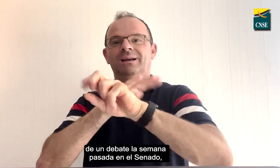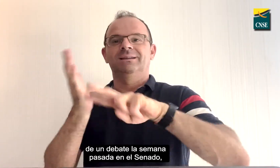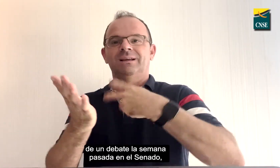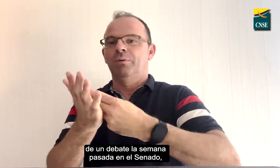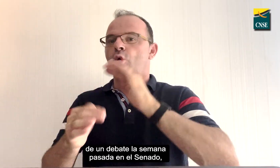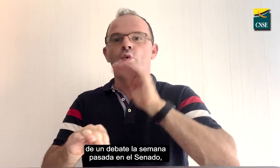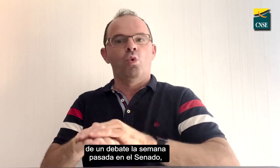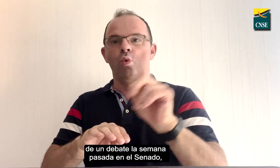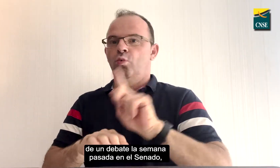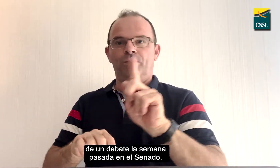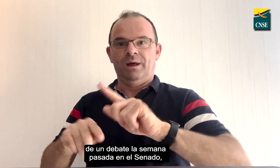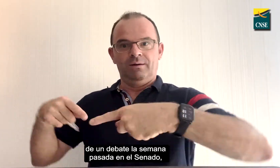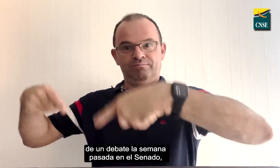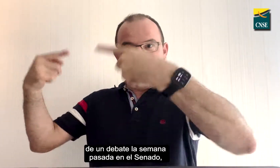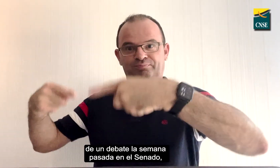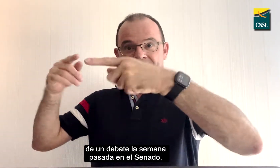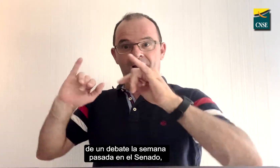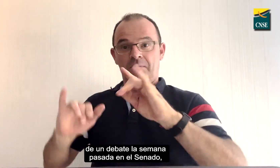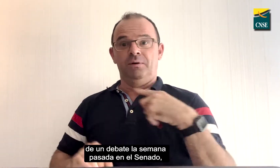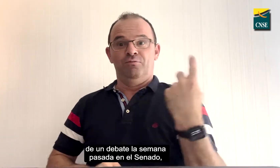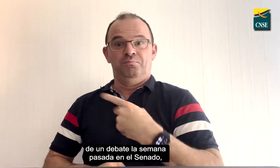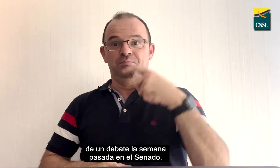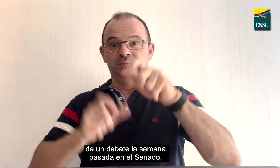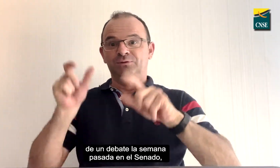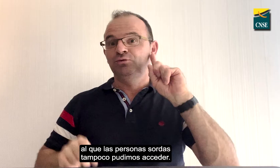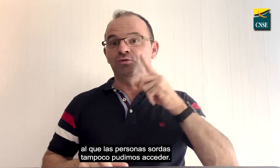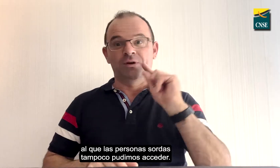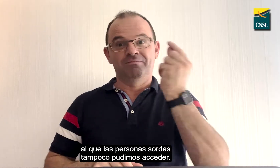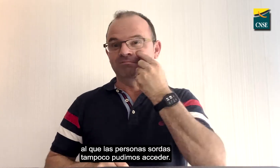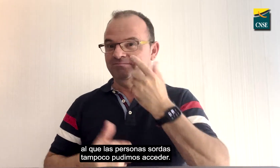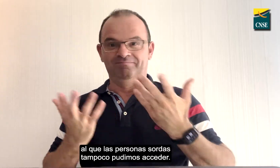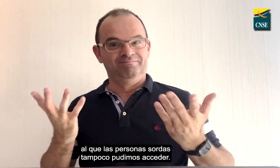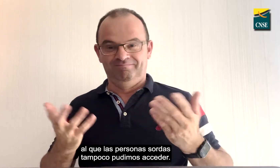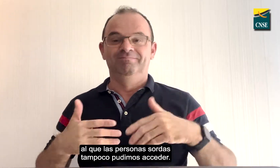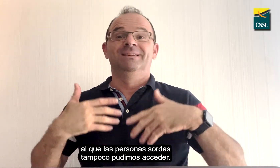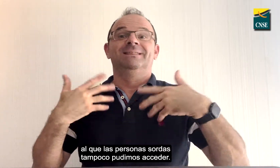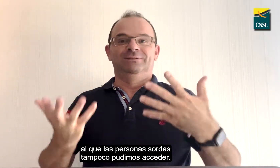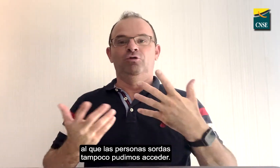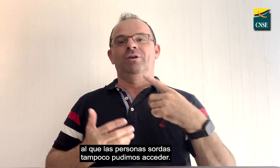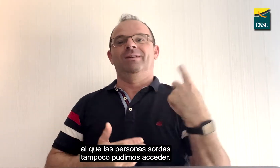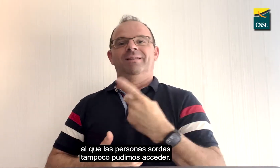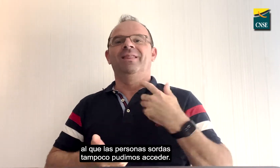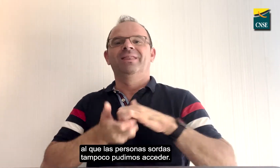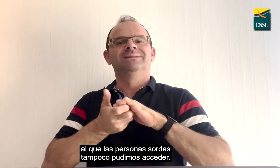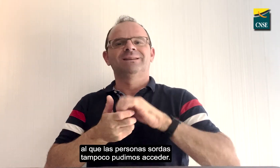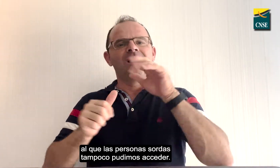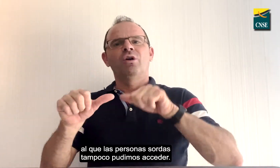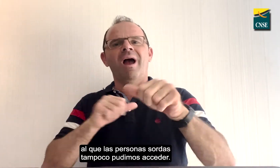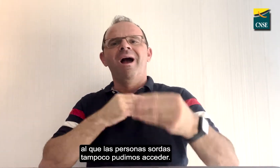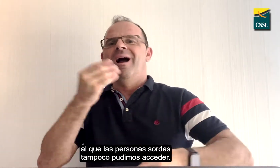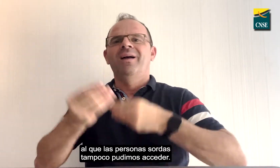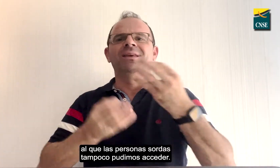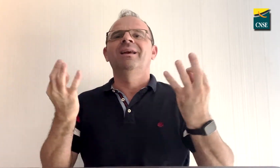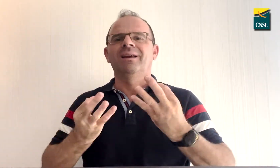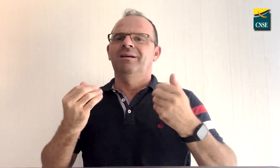de un debate en el Senado al que las personas sordas tampoco pudimos acceder. No podemos dejarlo pasar.